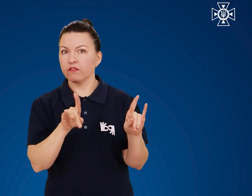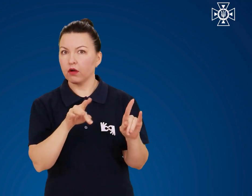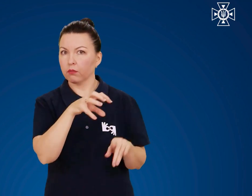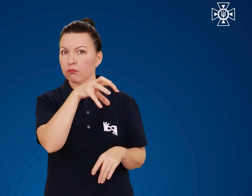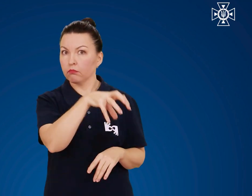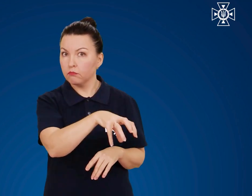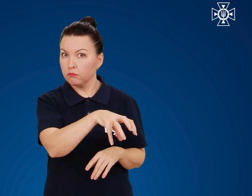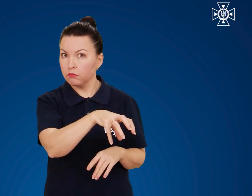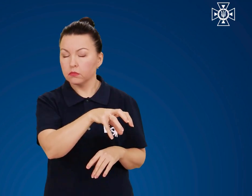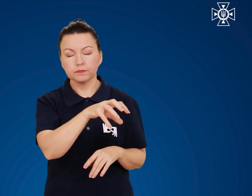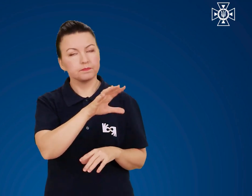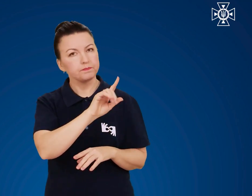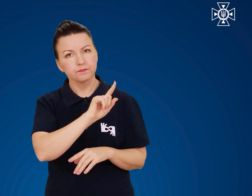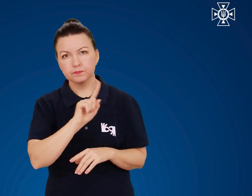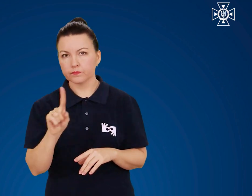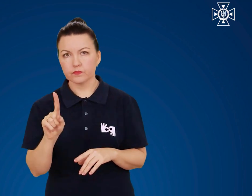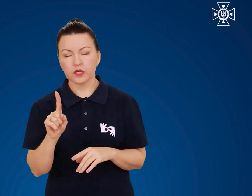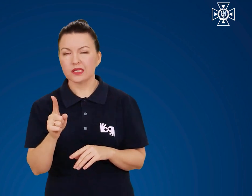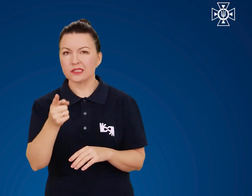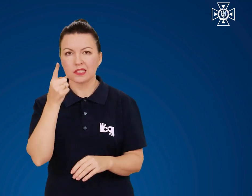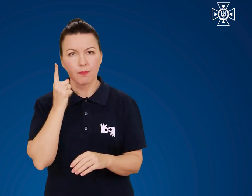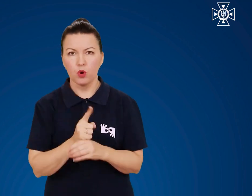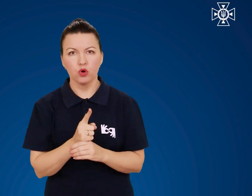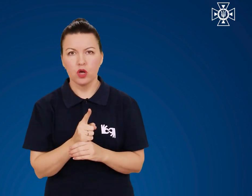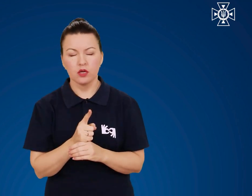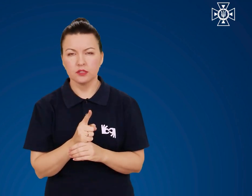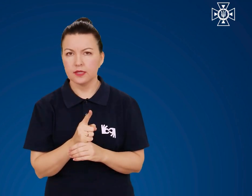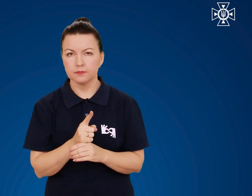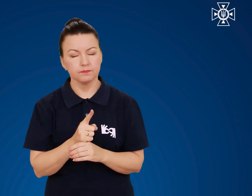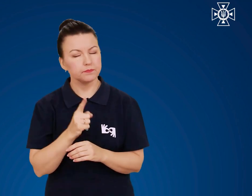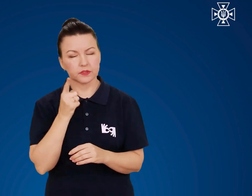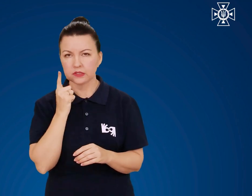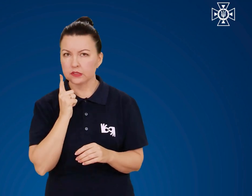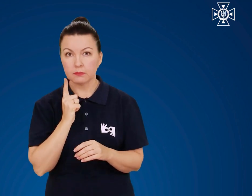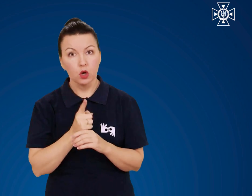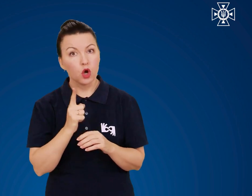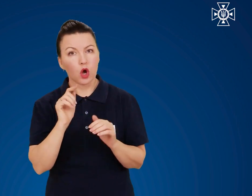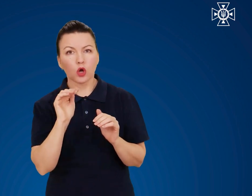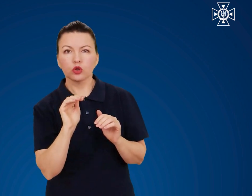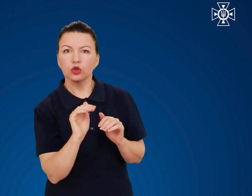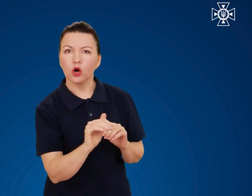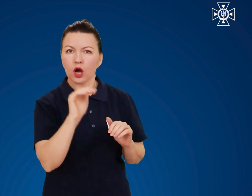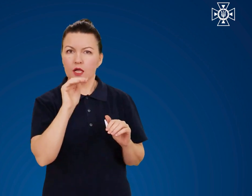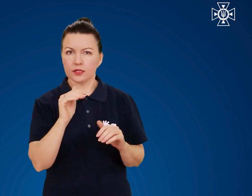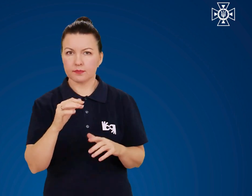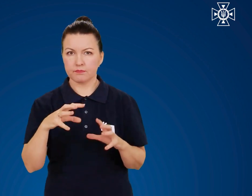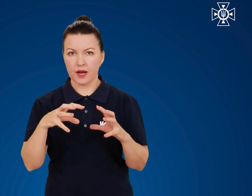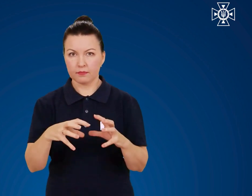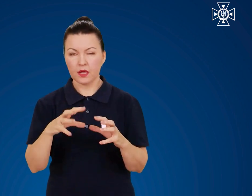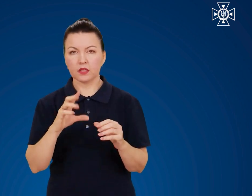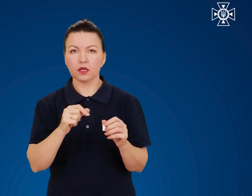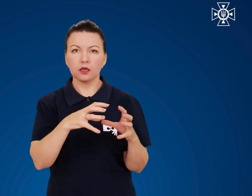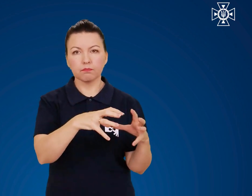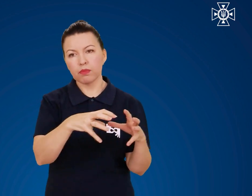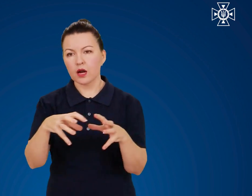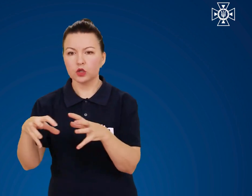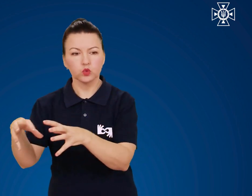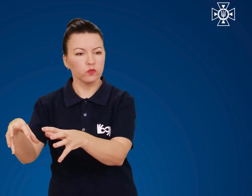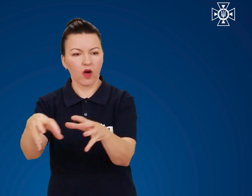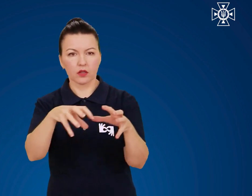Категорично забороняється Торкатися предмету і пересувати